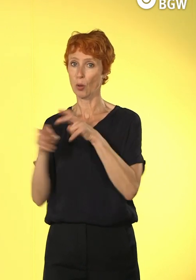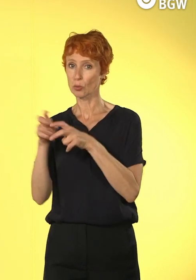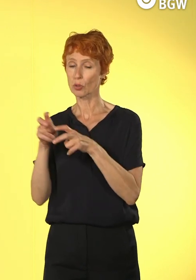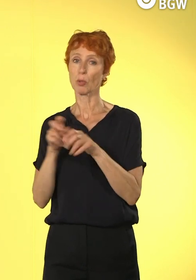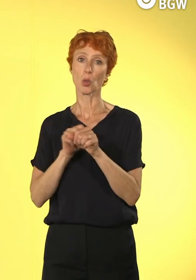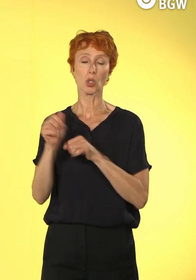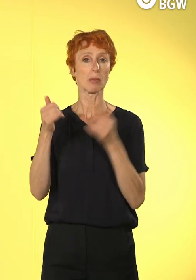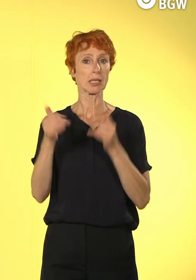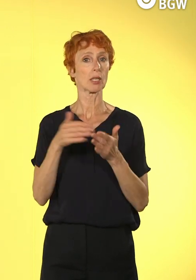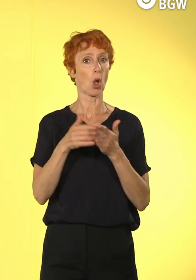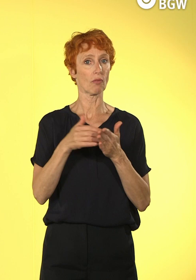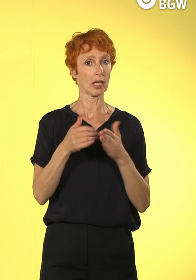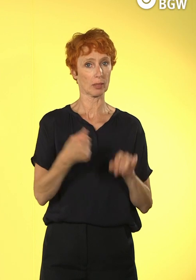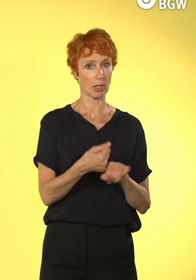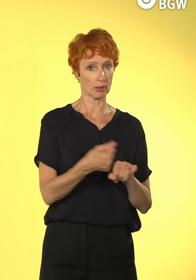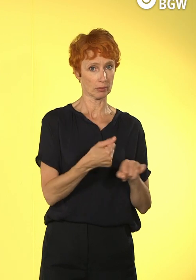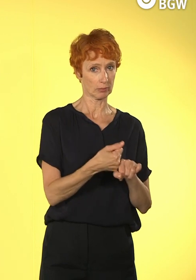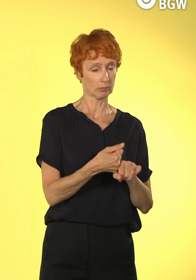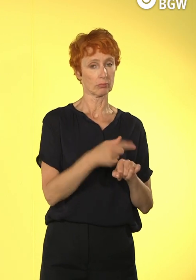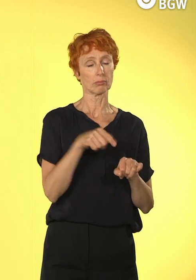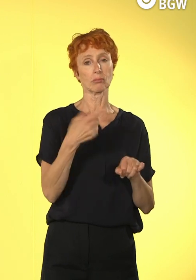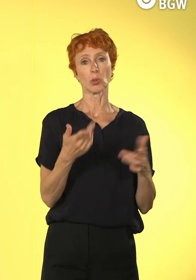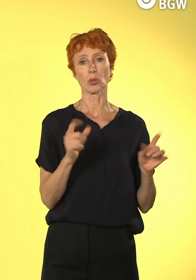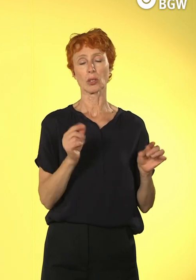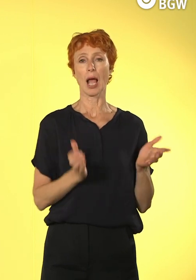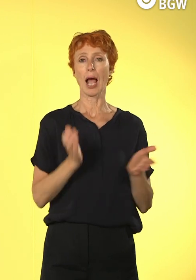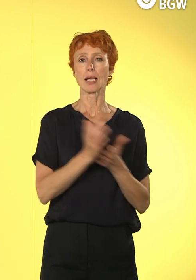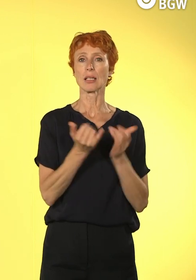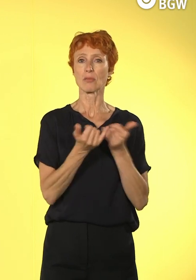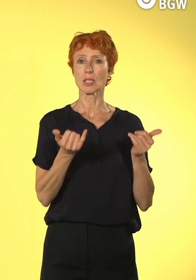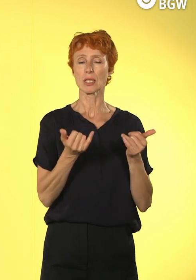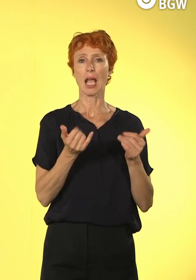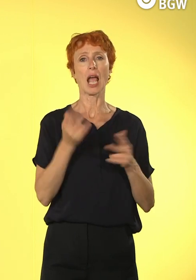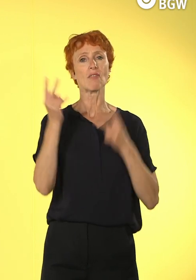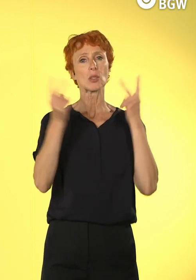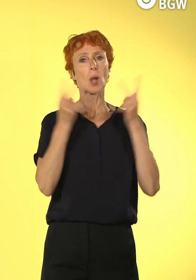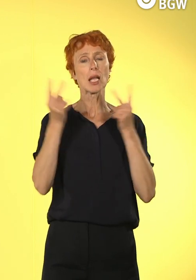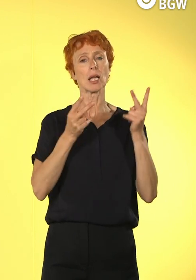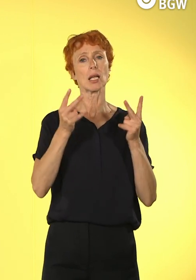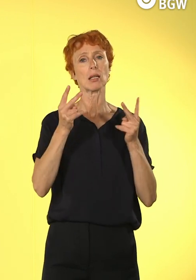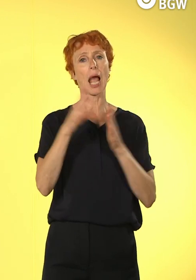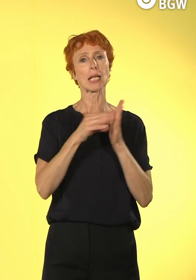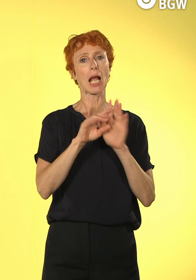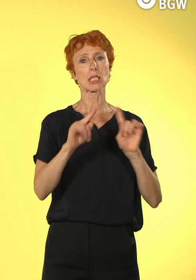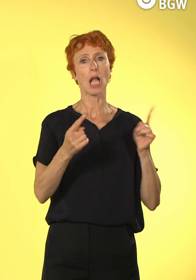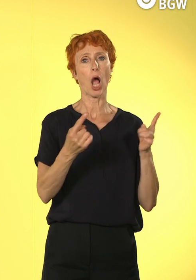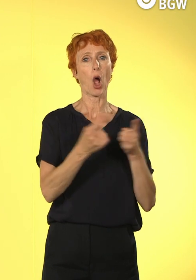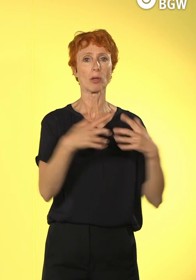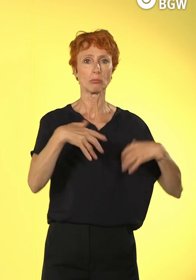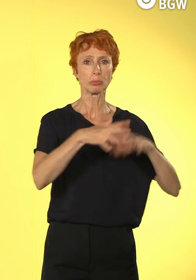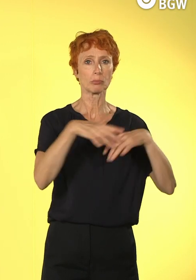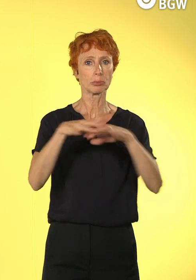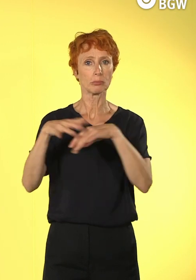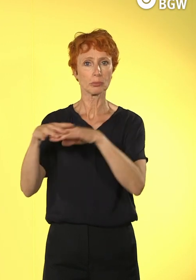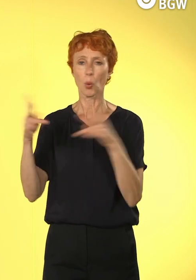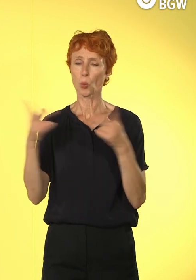suchen, sei es jetzt auch durch den Einsatz von virtuellen Klassenräumen oder durch andere Möglichkeiten, die